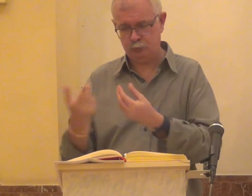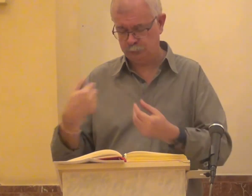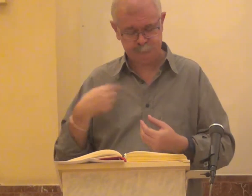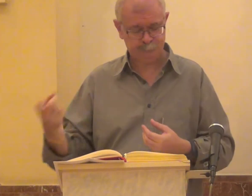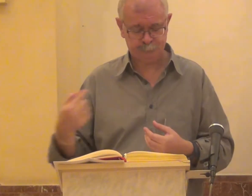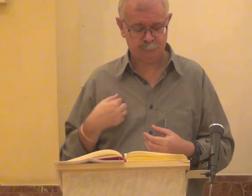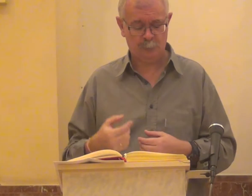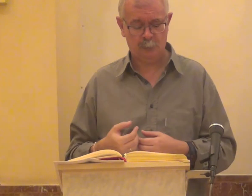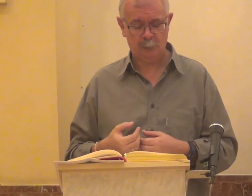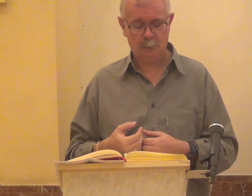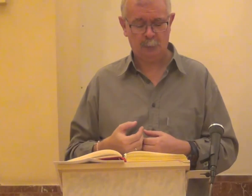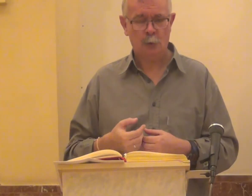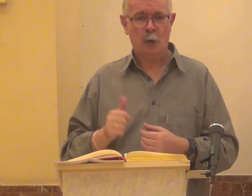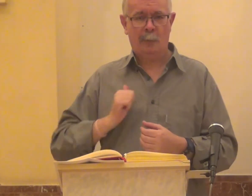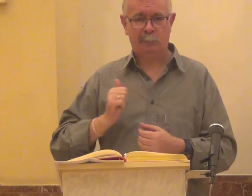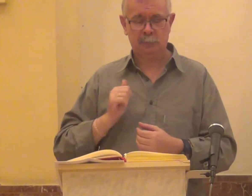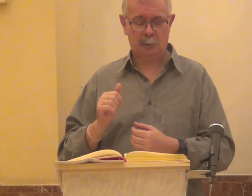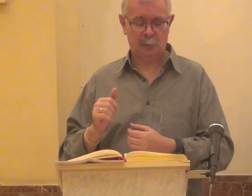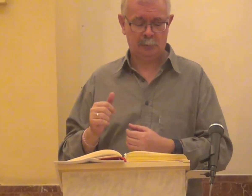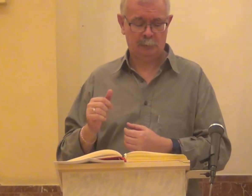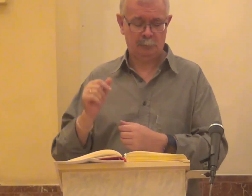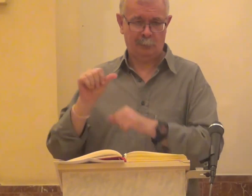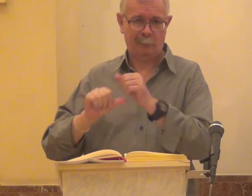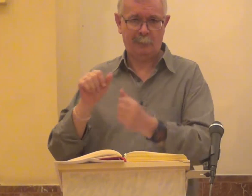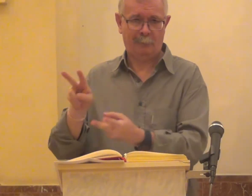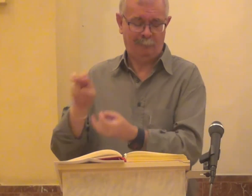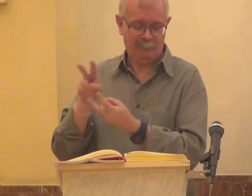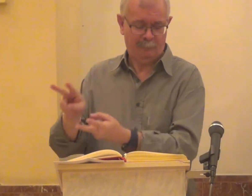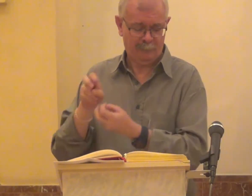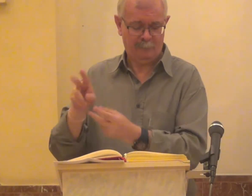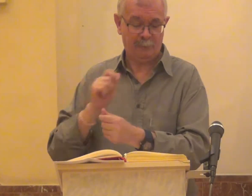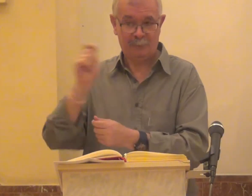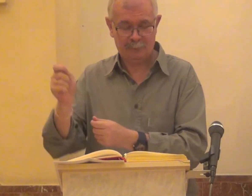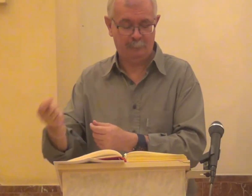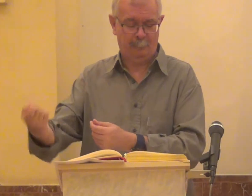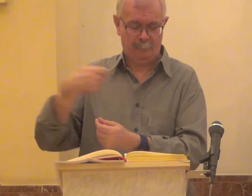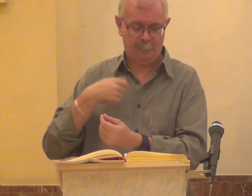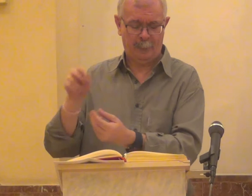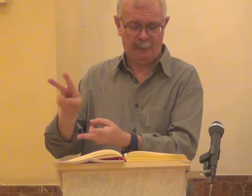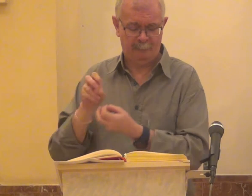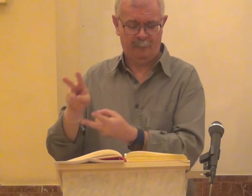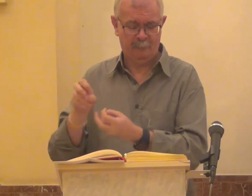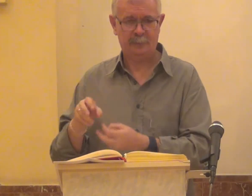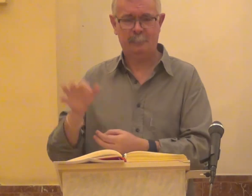que habita contigo no serás con él usurero